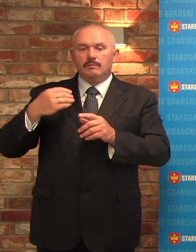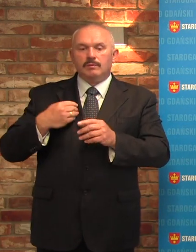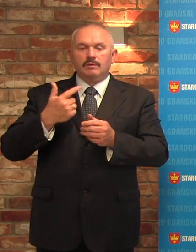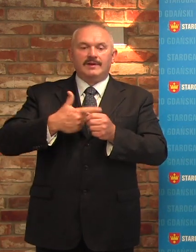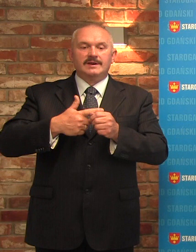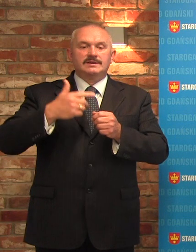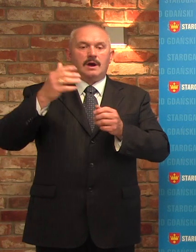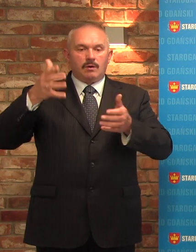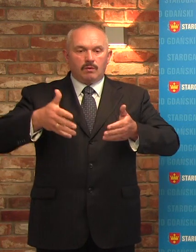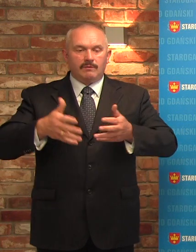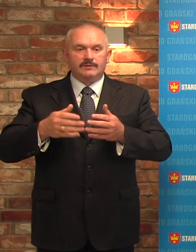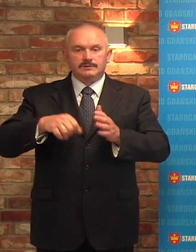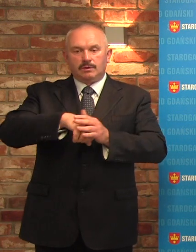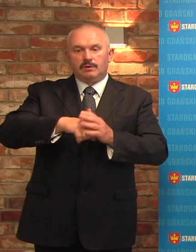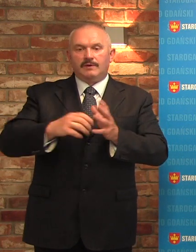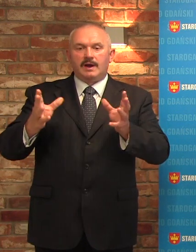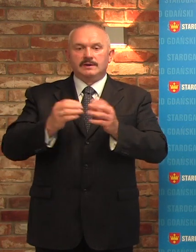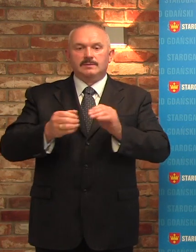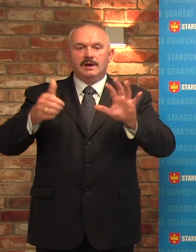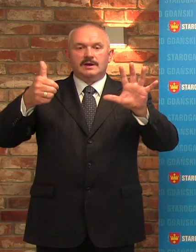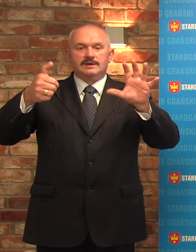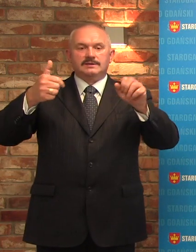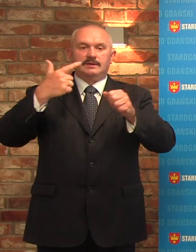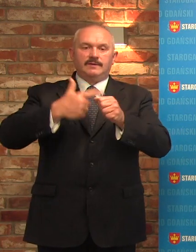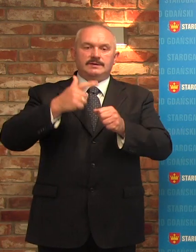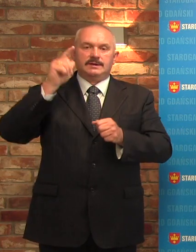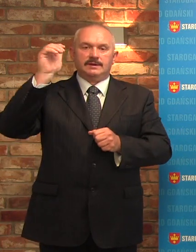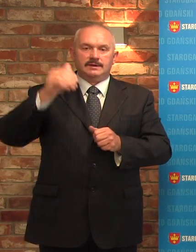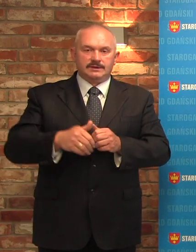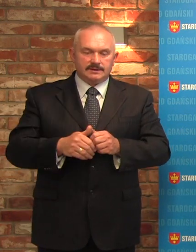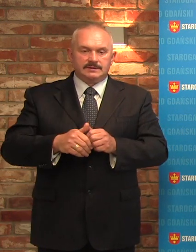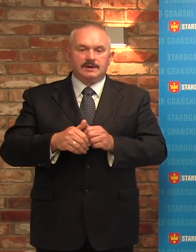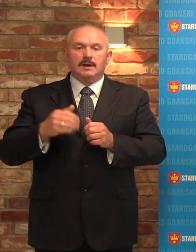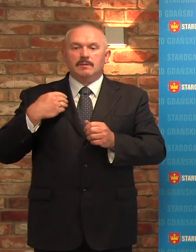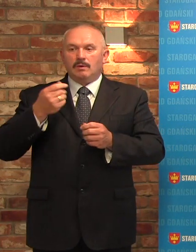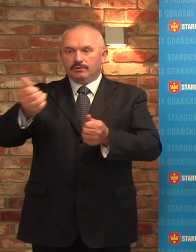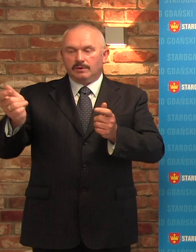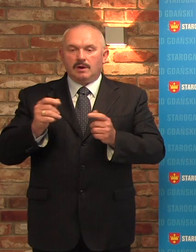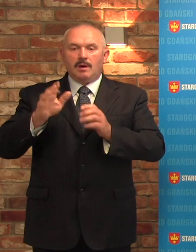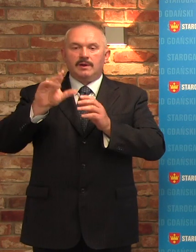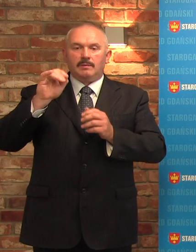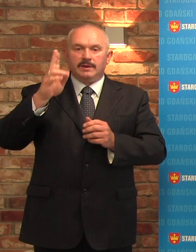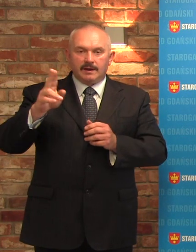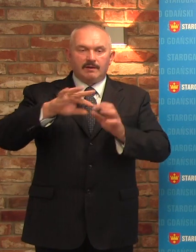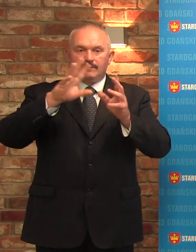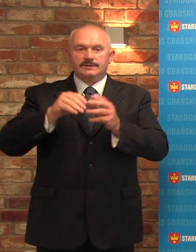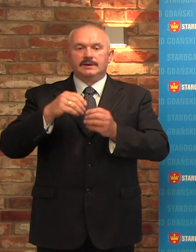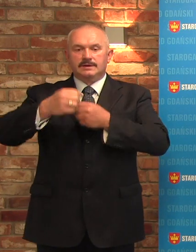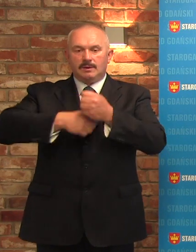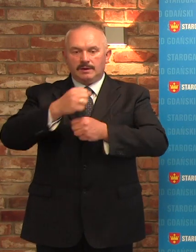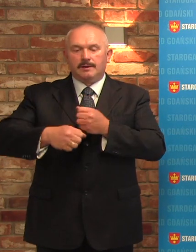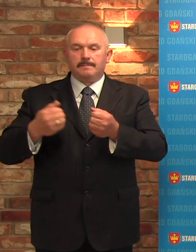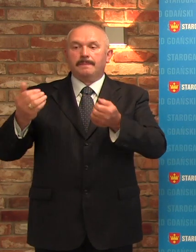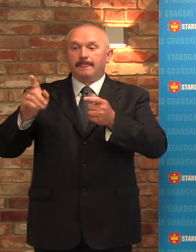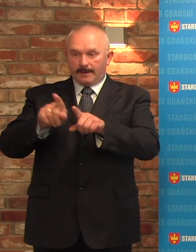klubów sportowych na łączną kwotę 620 tysięcy. Klub Beniaminek 03 otrzymał wsparcie na wszystkie działania w tym roku z